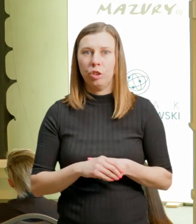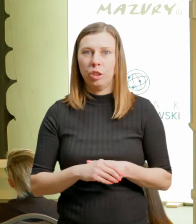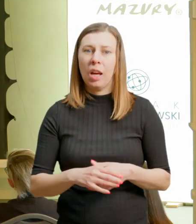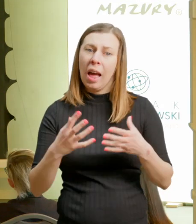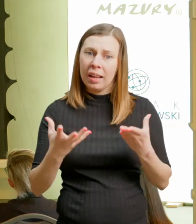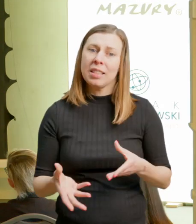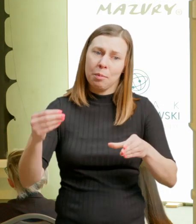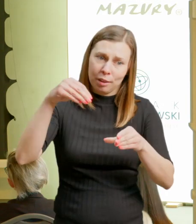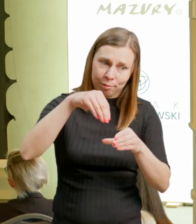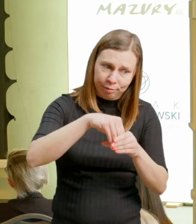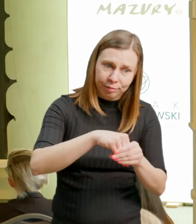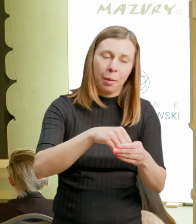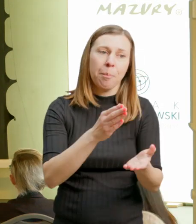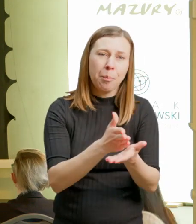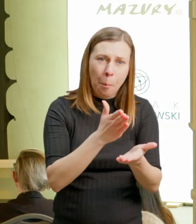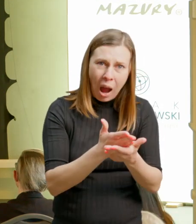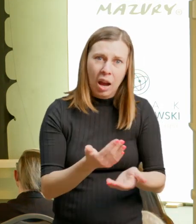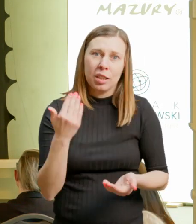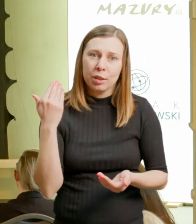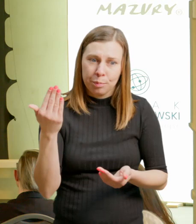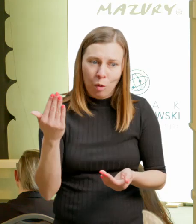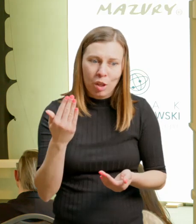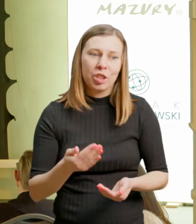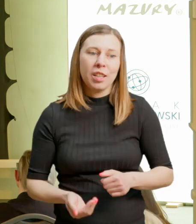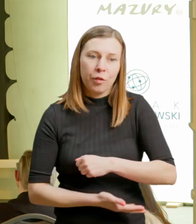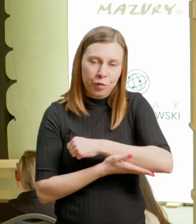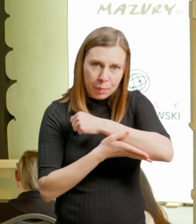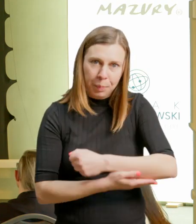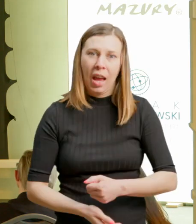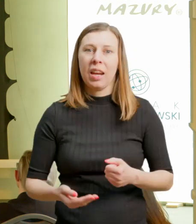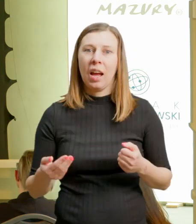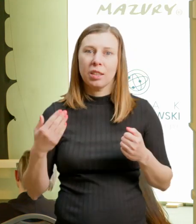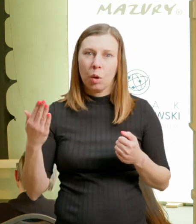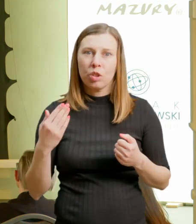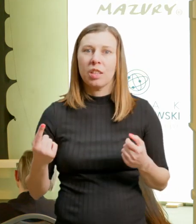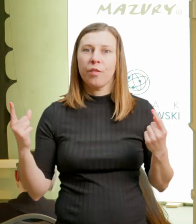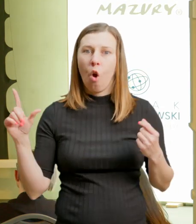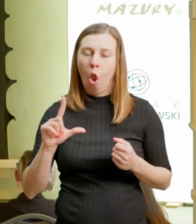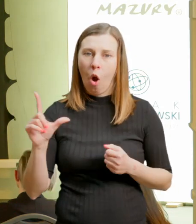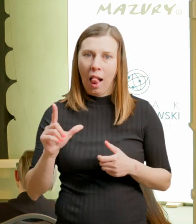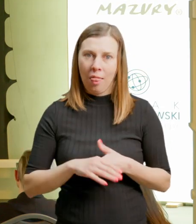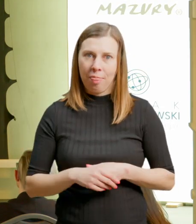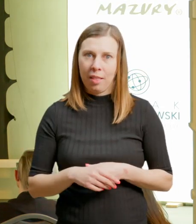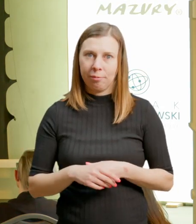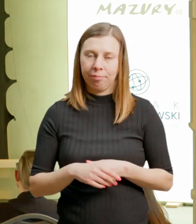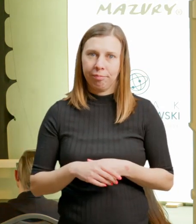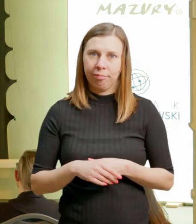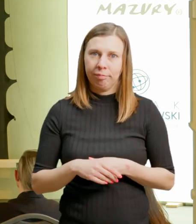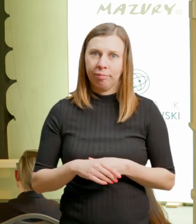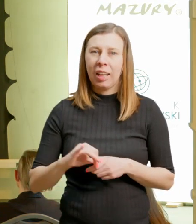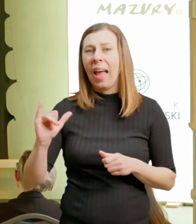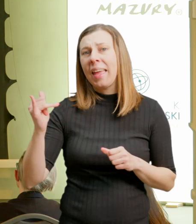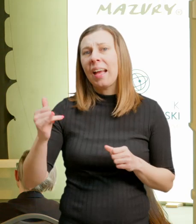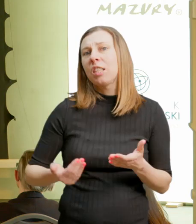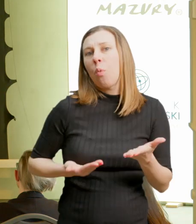finansowo to społeczeństwo. No i teraz chciałabym w kontekście tych oczekiwań turystów powiedzieć o trendach, które